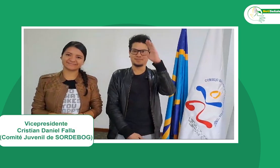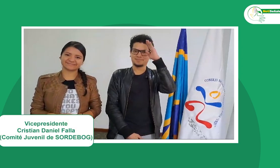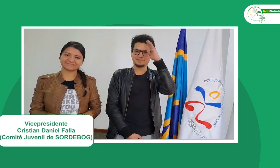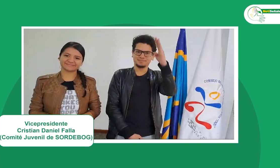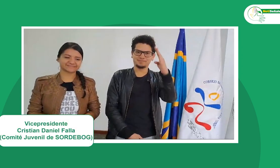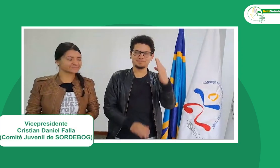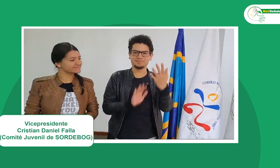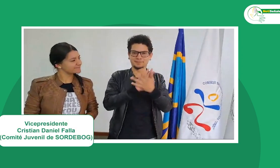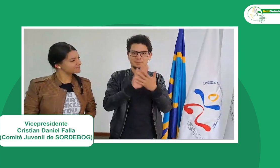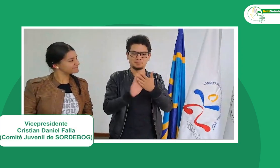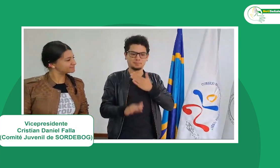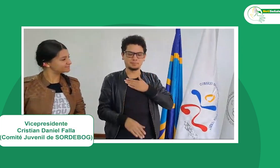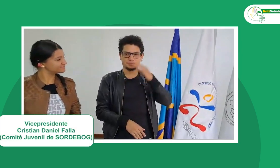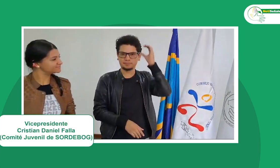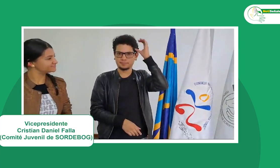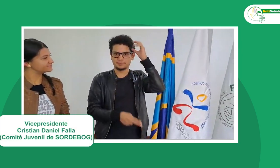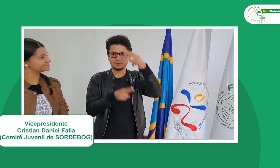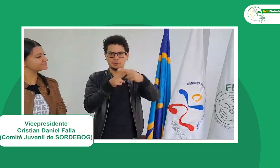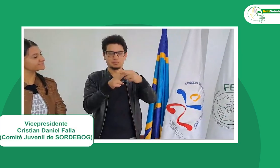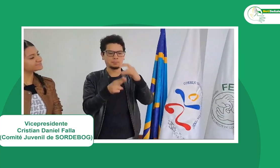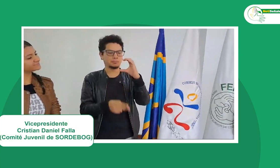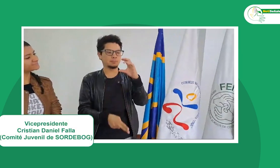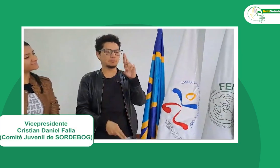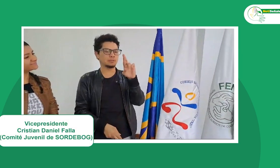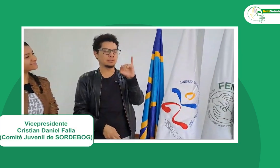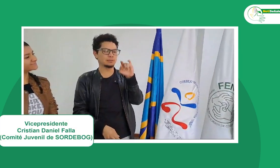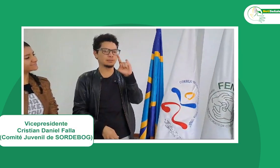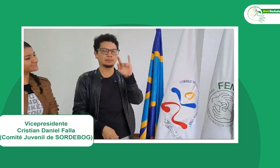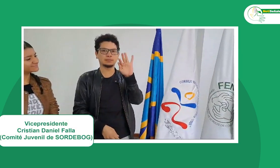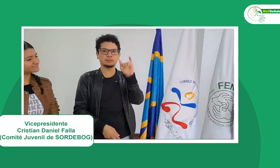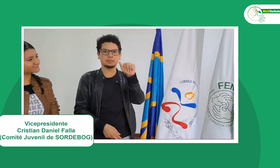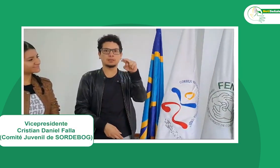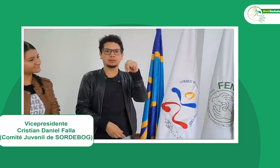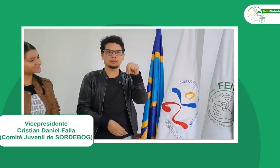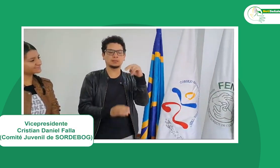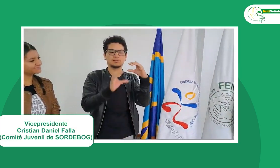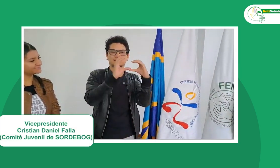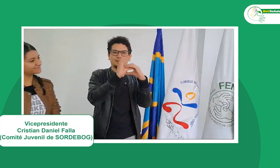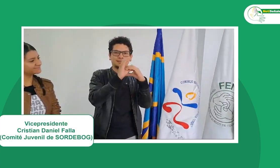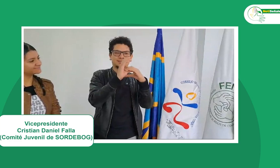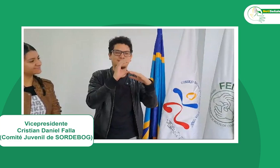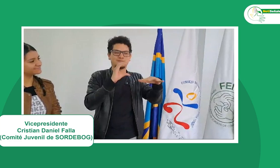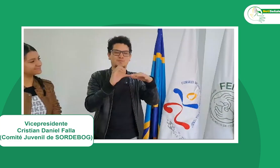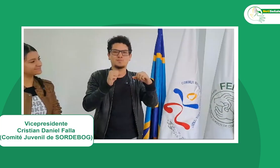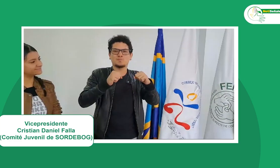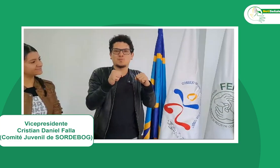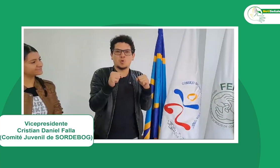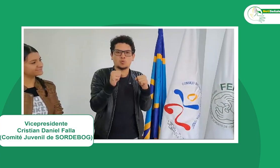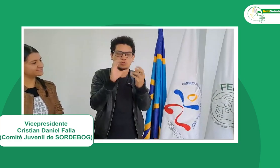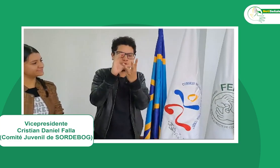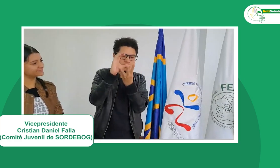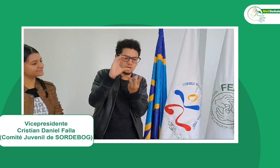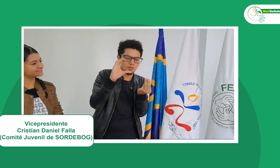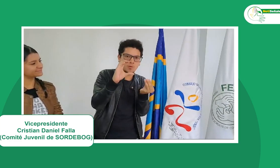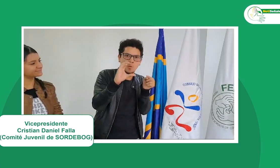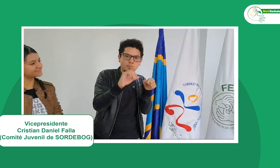Hola, mi seña es esta y mi nombre es Cristian. Soy de Bogotá y pertenezco al Comité de Jóvenes de Sordevoc. Esta es su seña.